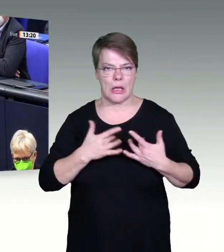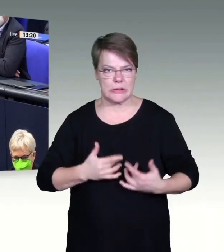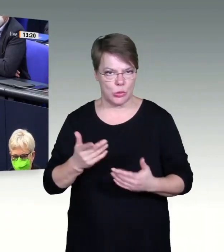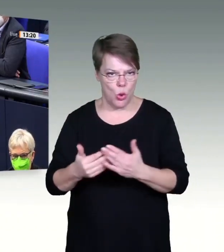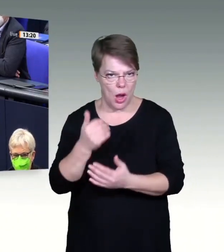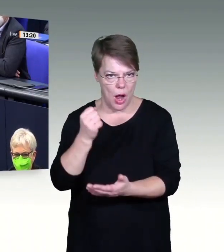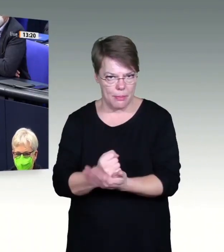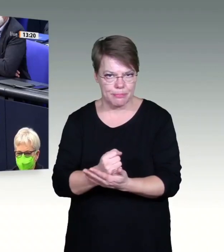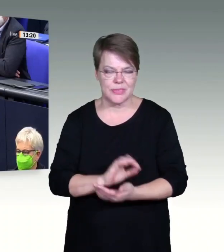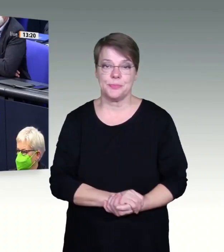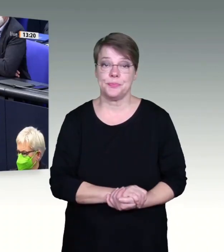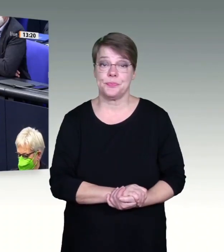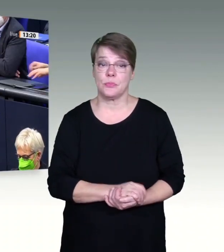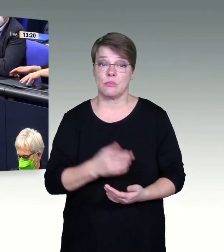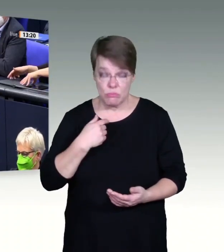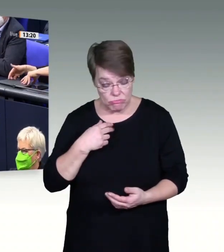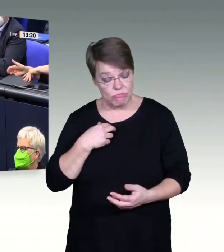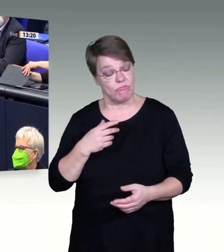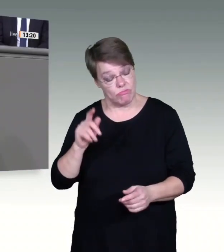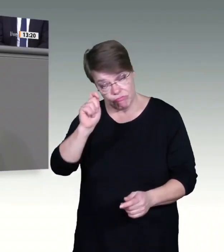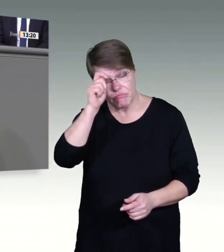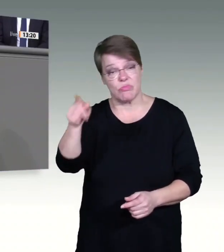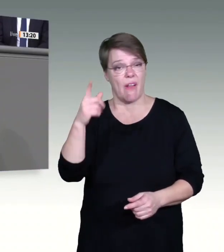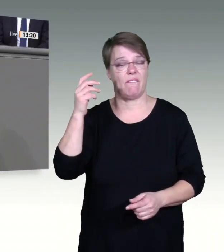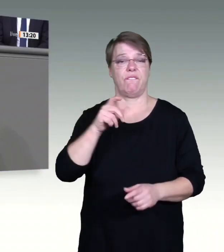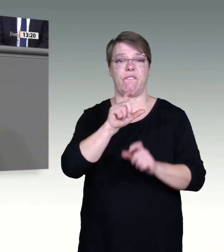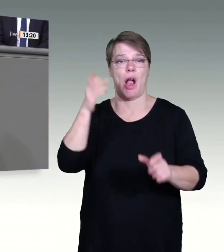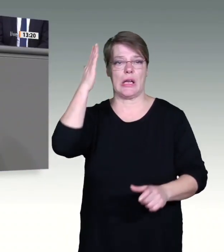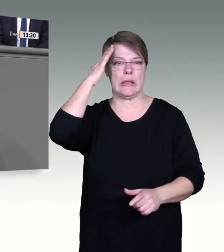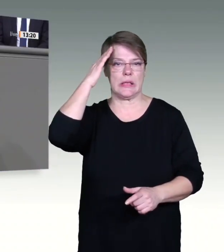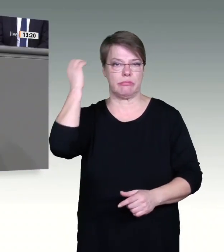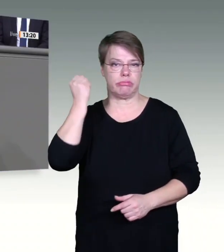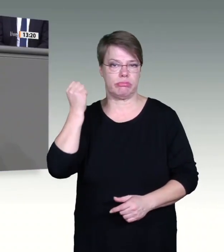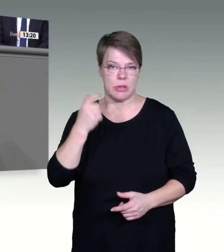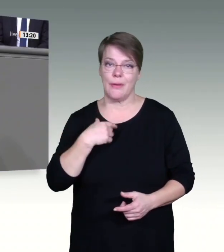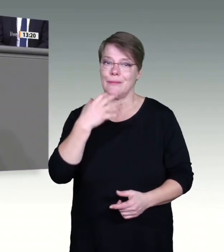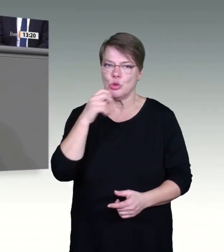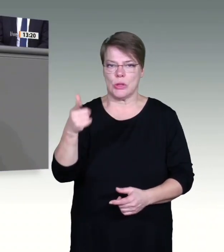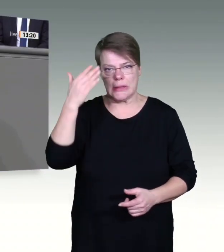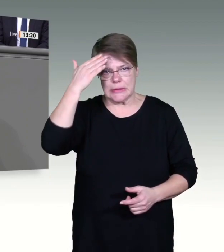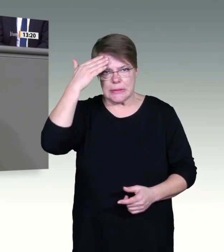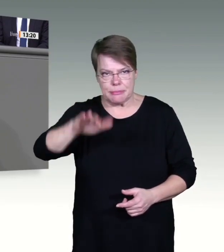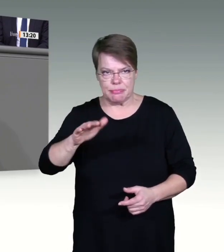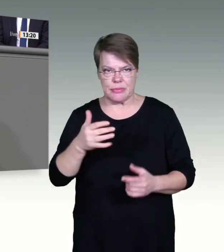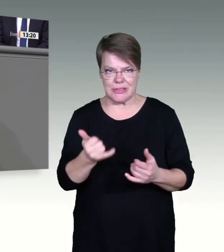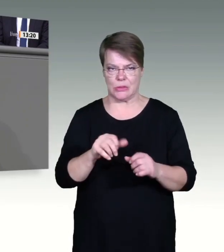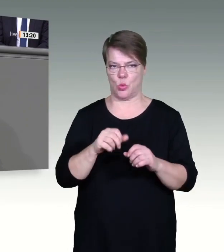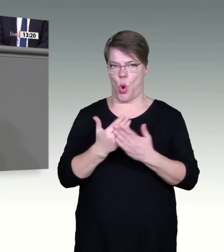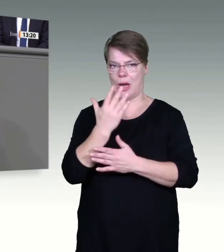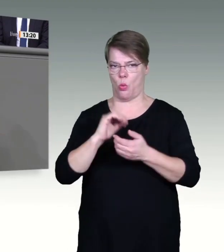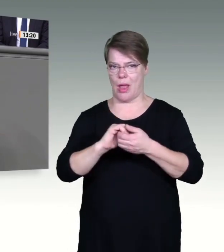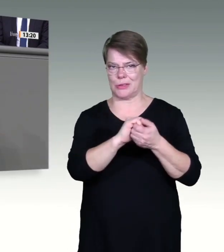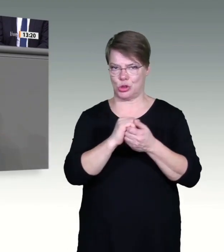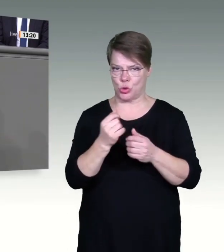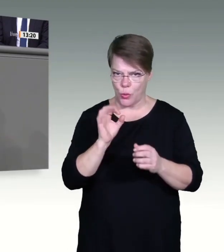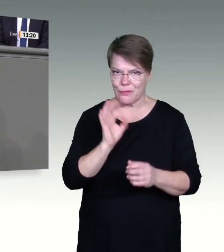damit wir die Gesetze verbessern können und dass wir mit Ihnen als Opposition immer darüber streiten werden, was das Beste für unser Land ist. In